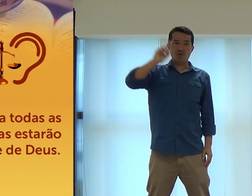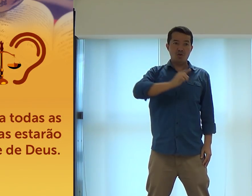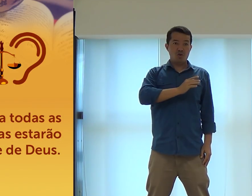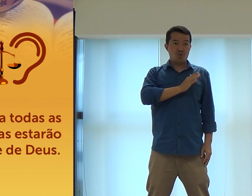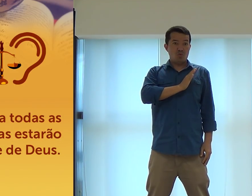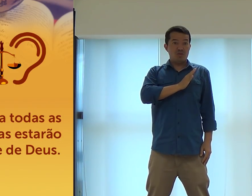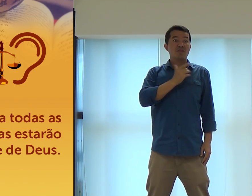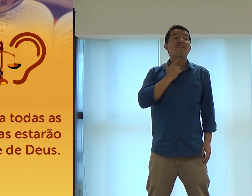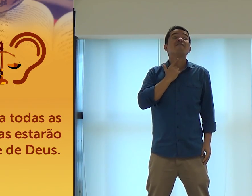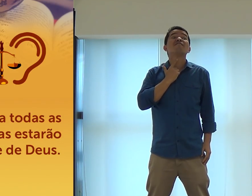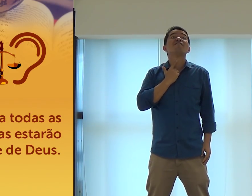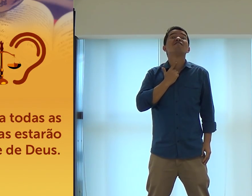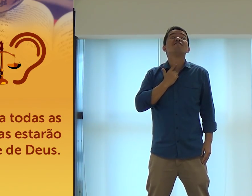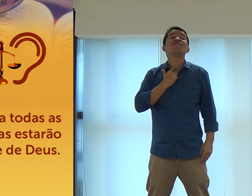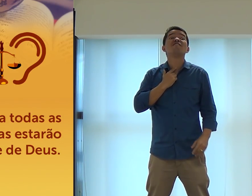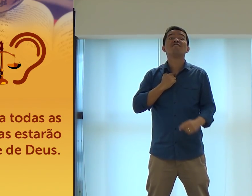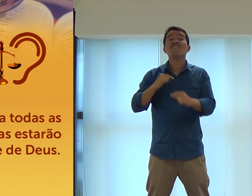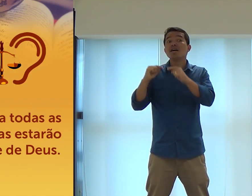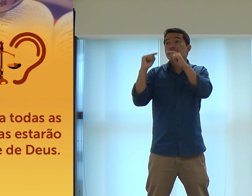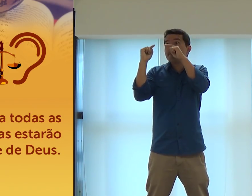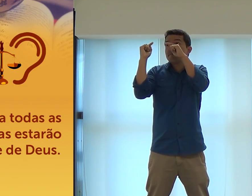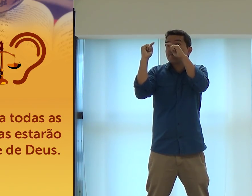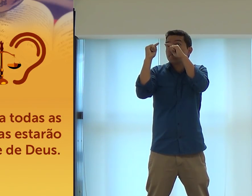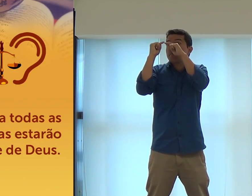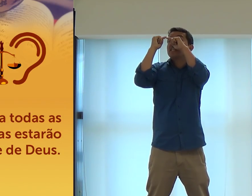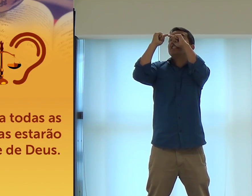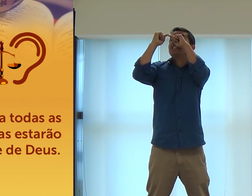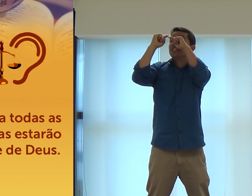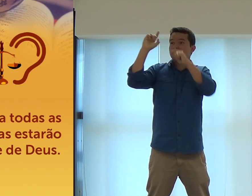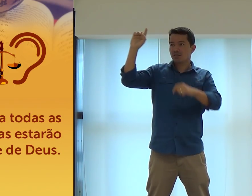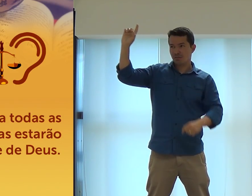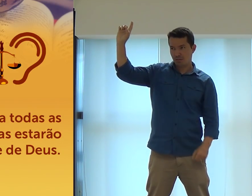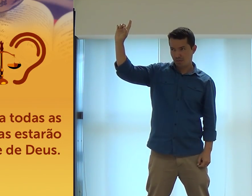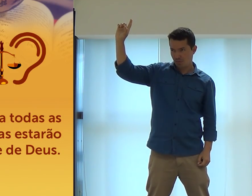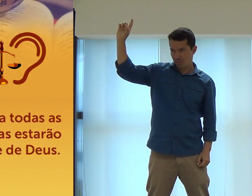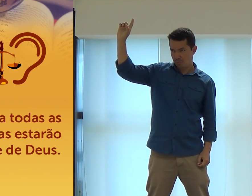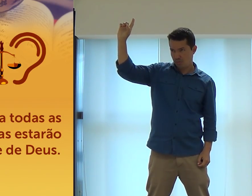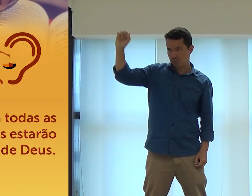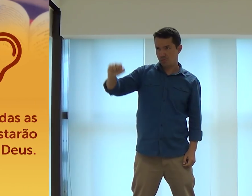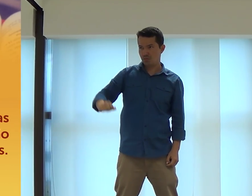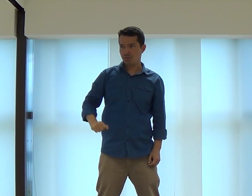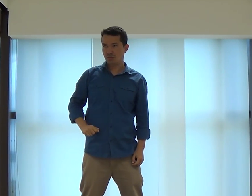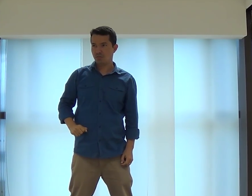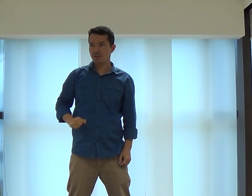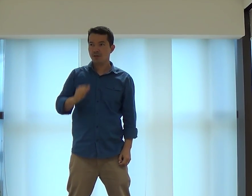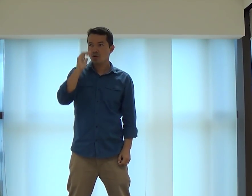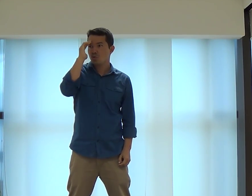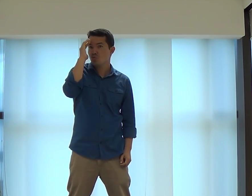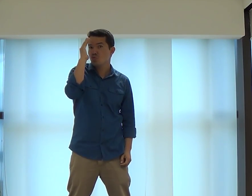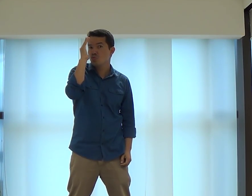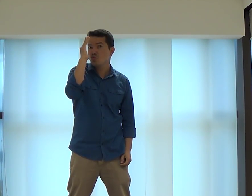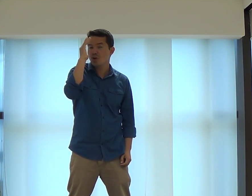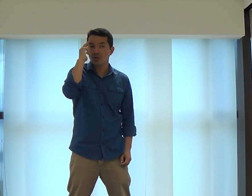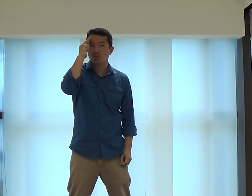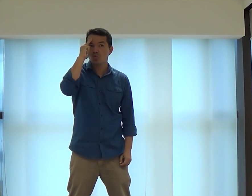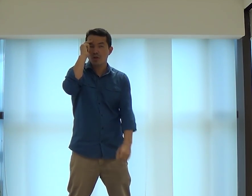Deus. O seu coração, os seus desejos. Tem que ser os mesmos filhos dele. Os seus